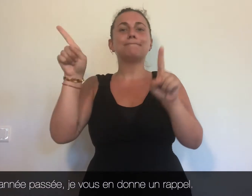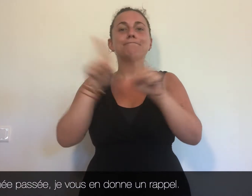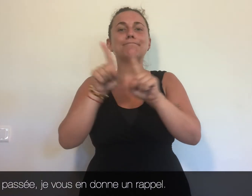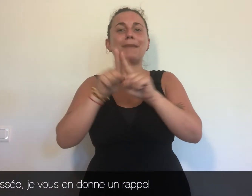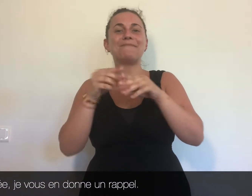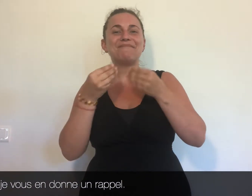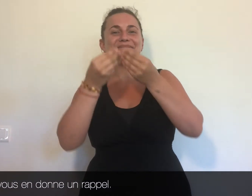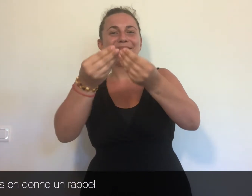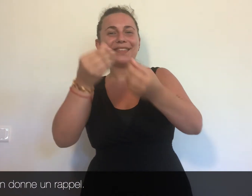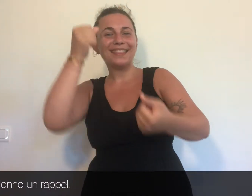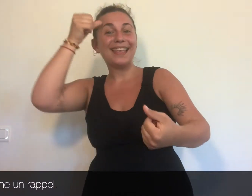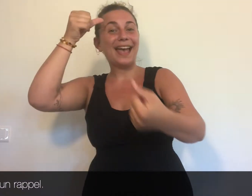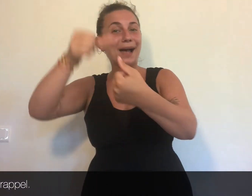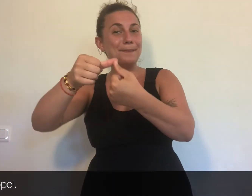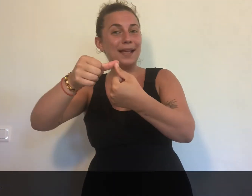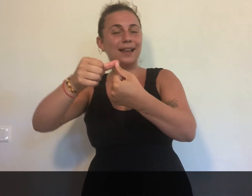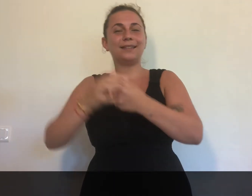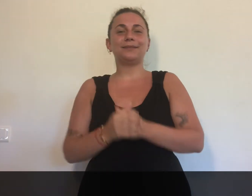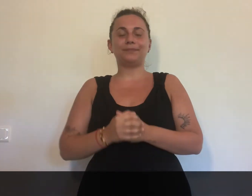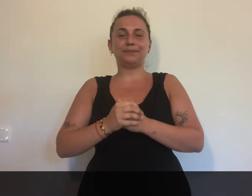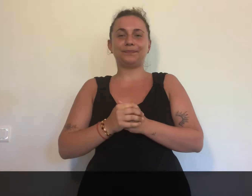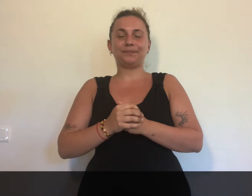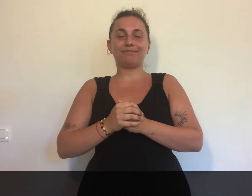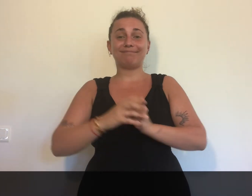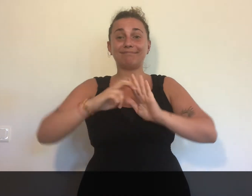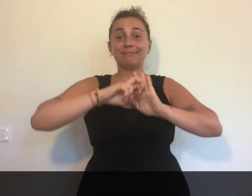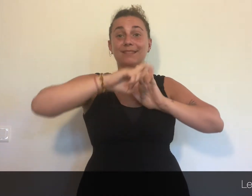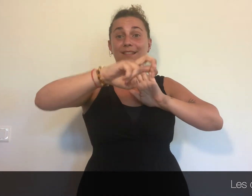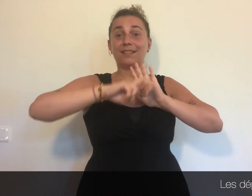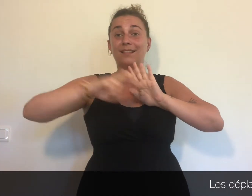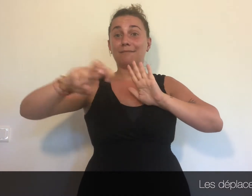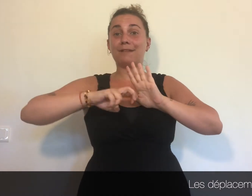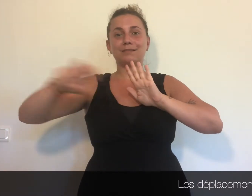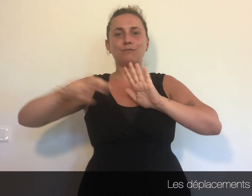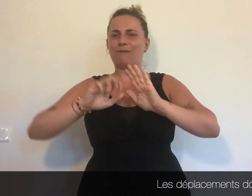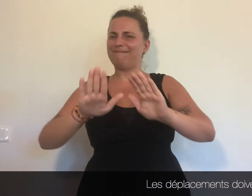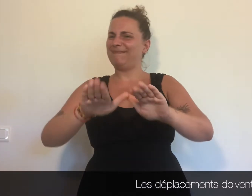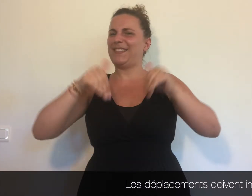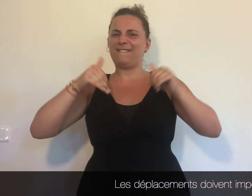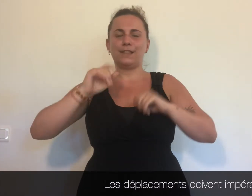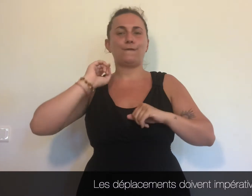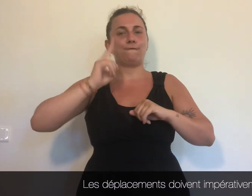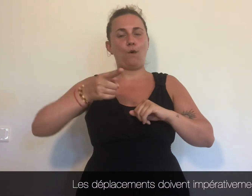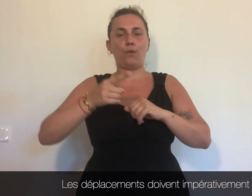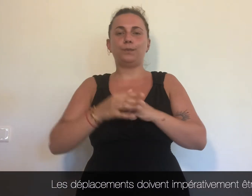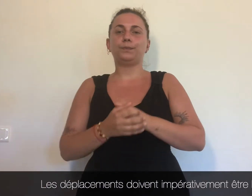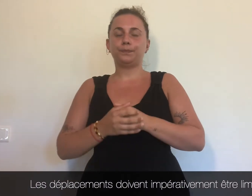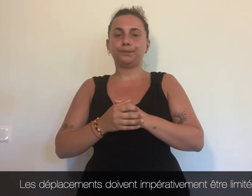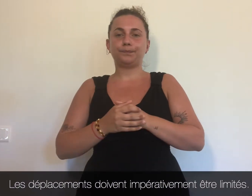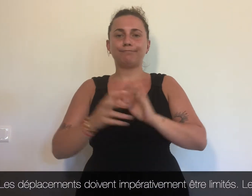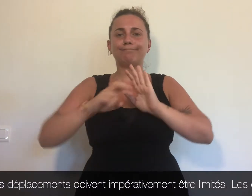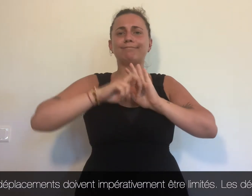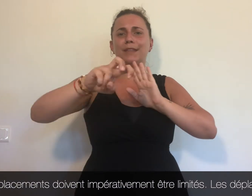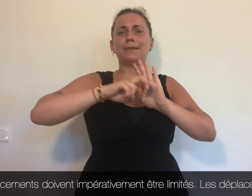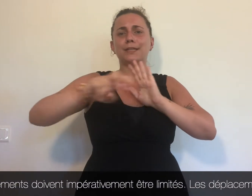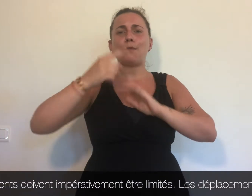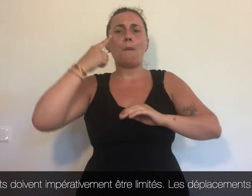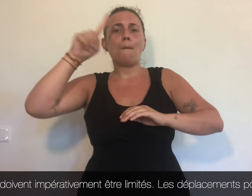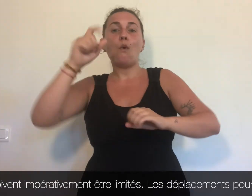Je vous en donne un rappel Les déplacements doivent impérativement être limités Les